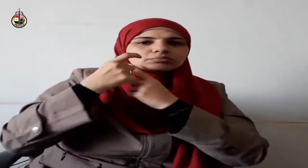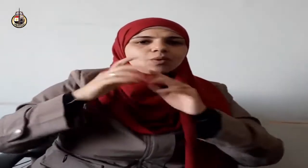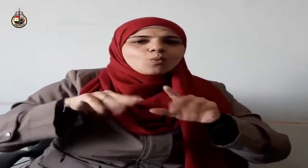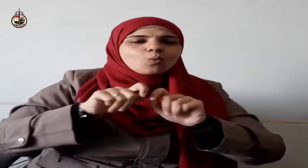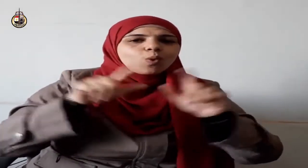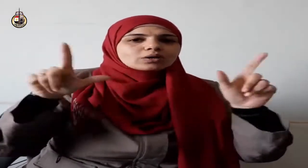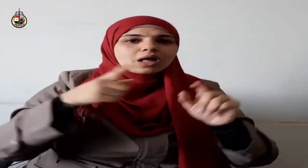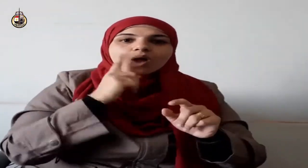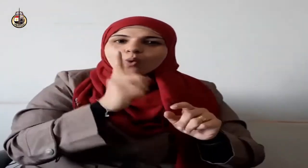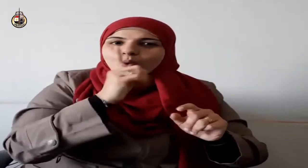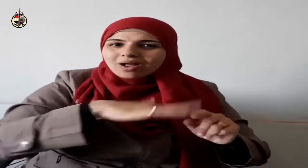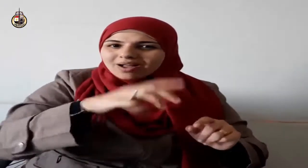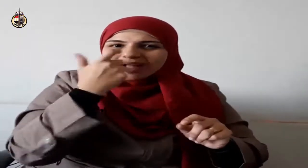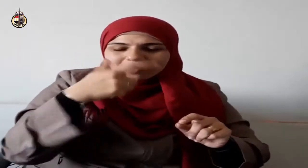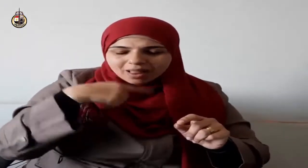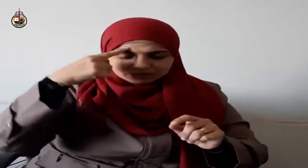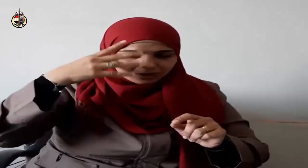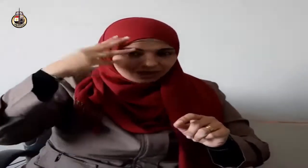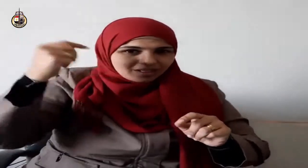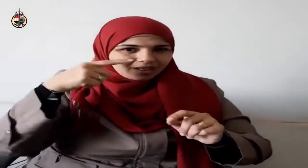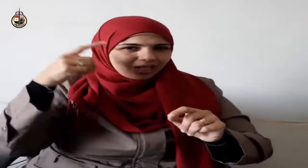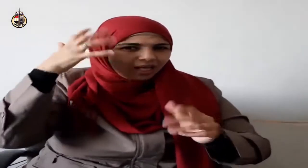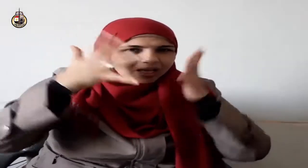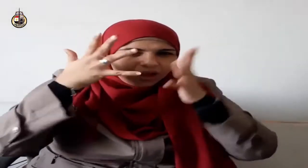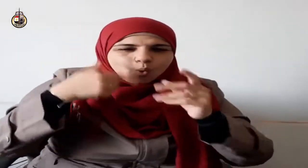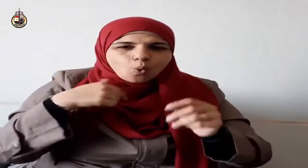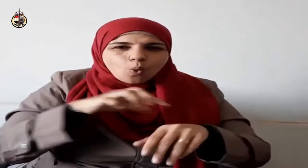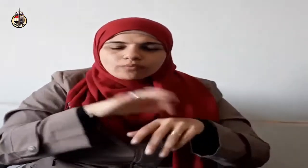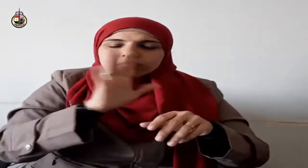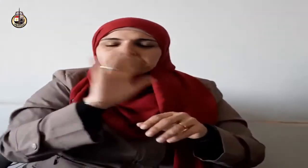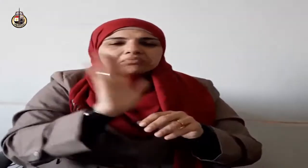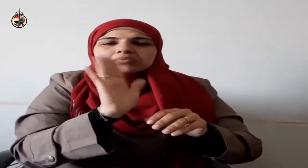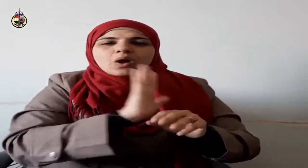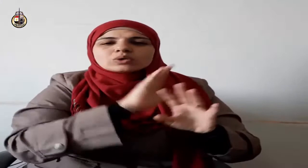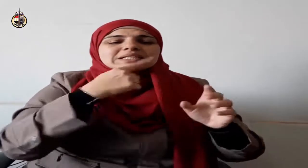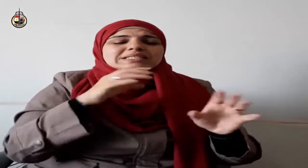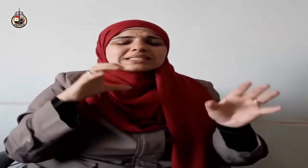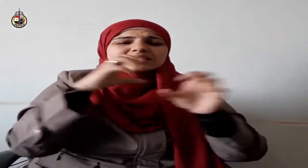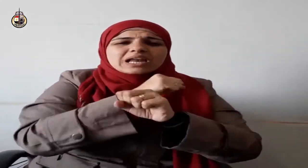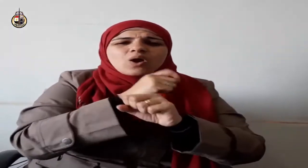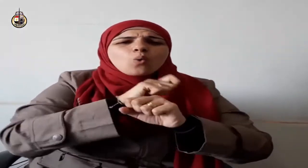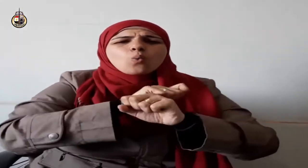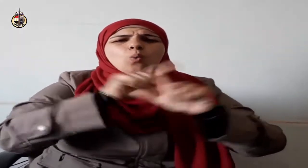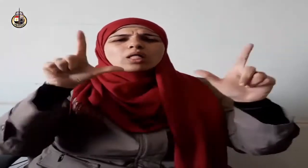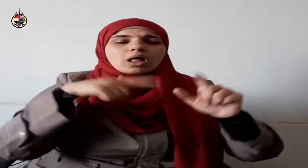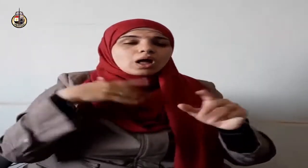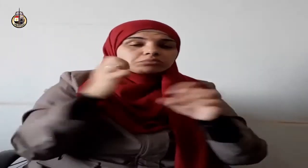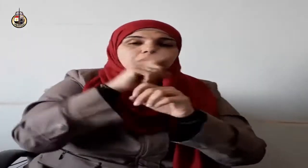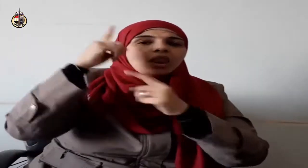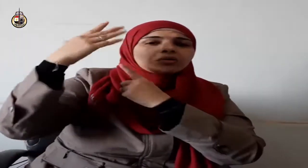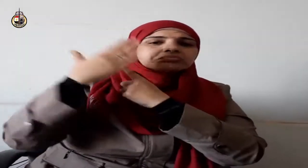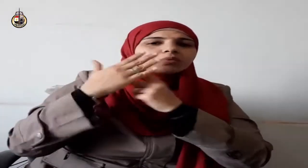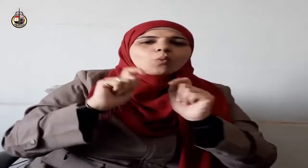الدخول في الحظوة والمعية يقضت الضمير فصاحب الضمير الحي